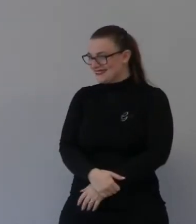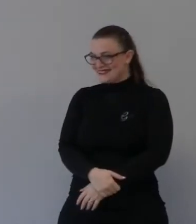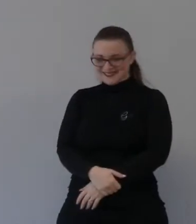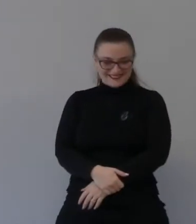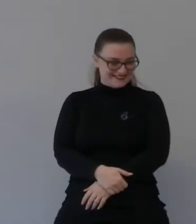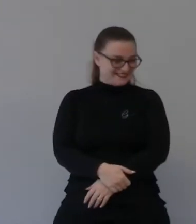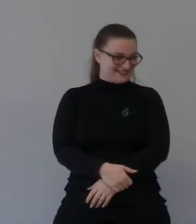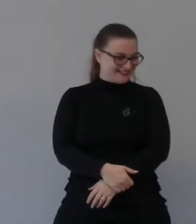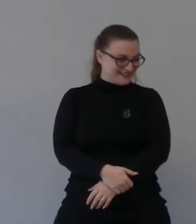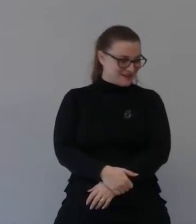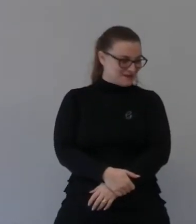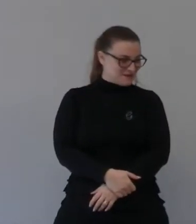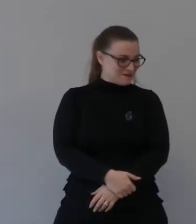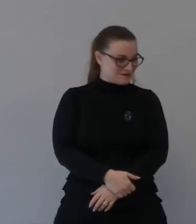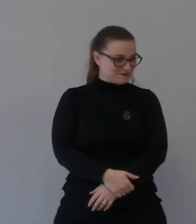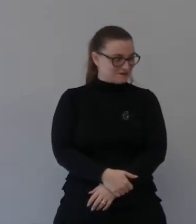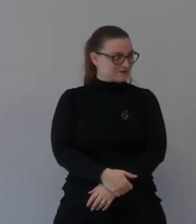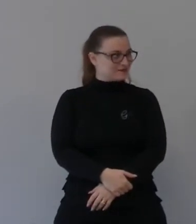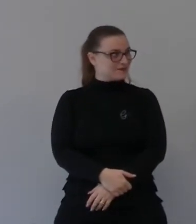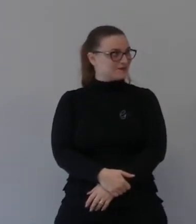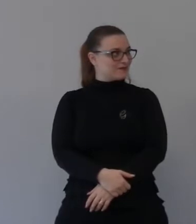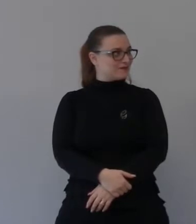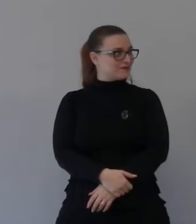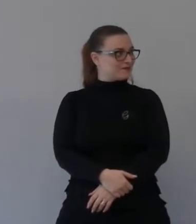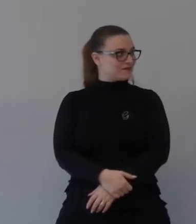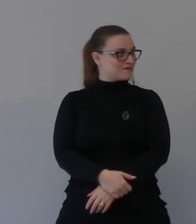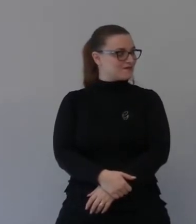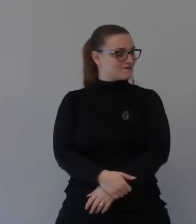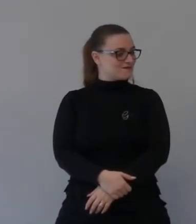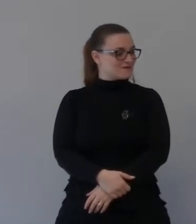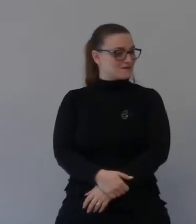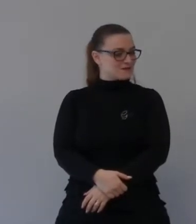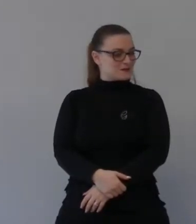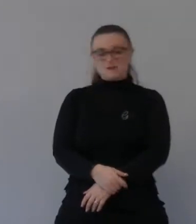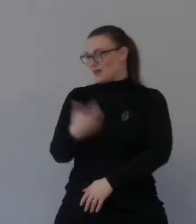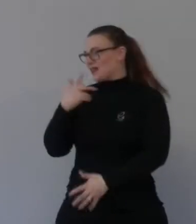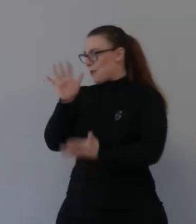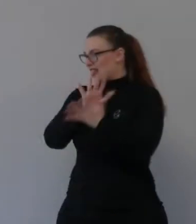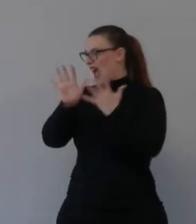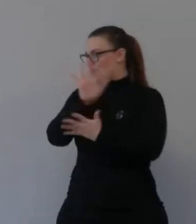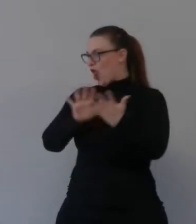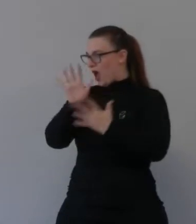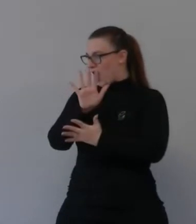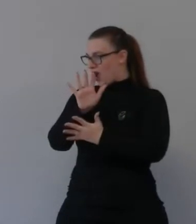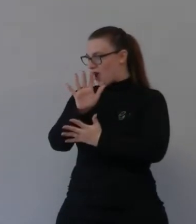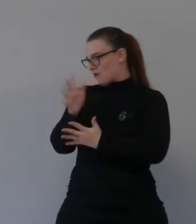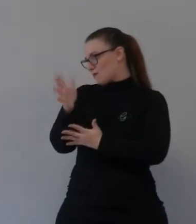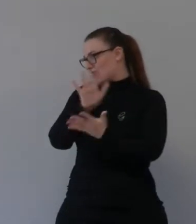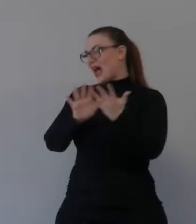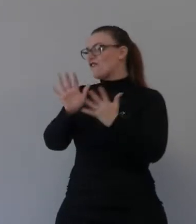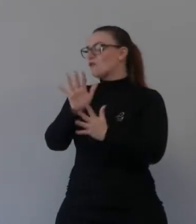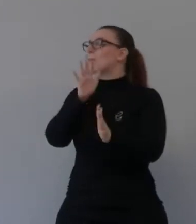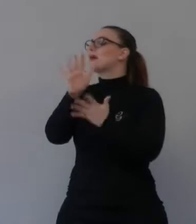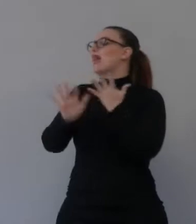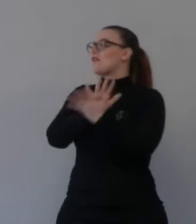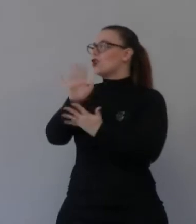lo vedrà il nostro Dio perché alzeremo l'odi all'unice invece invece